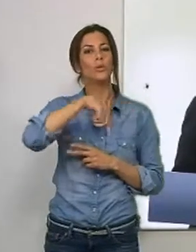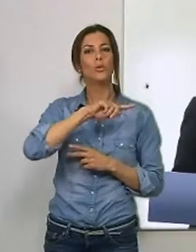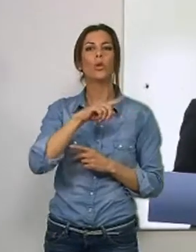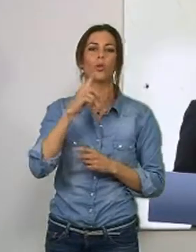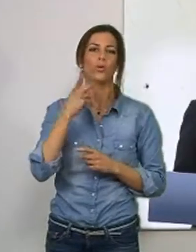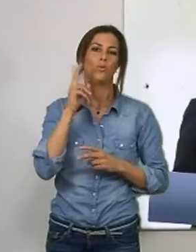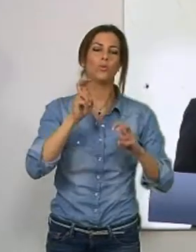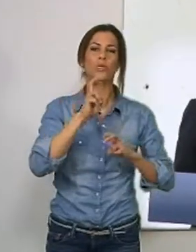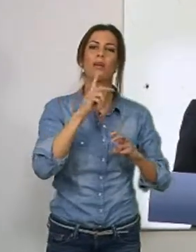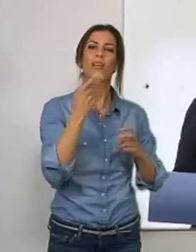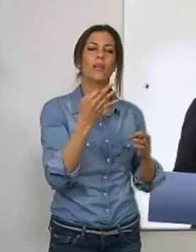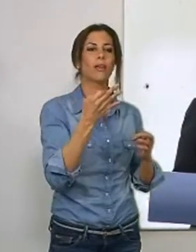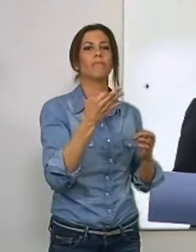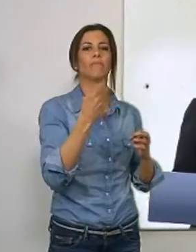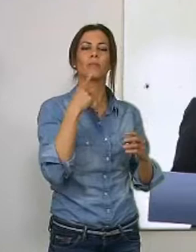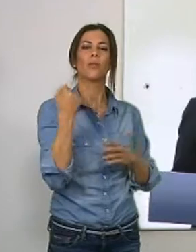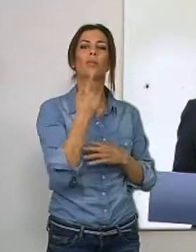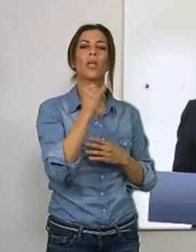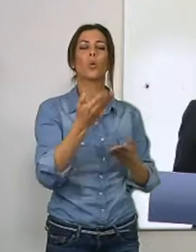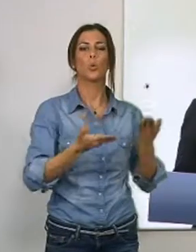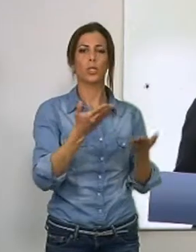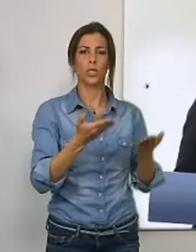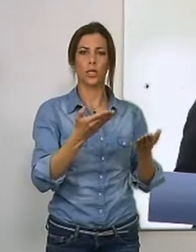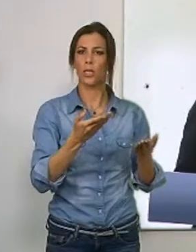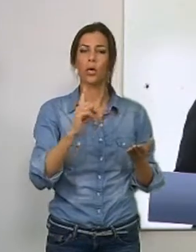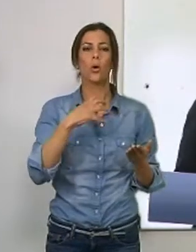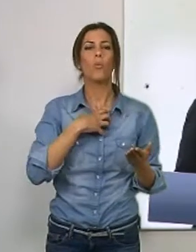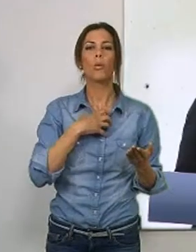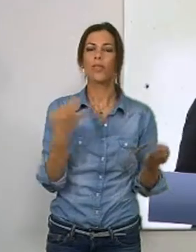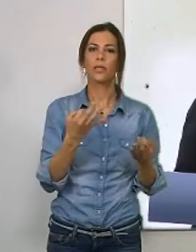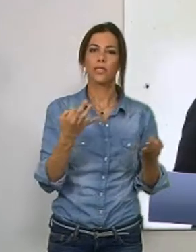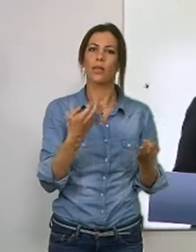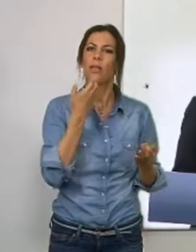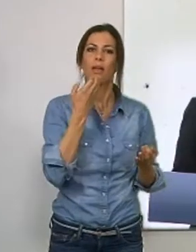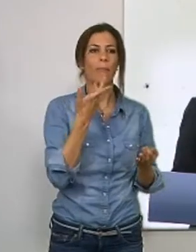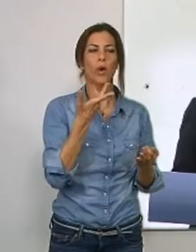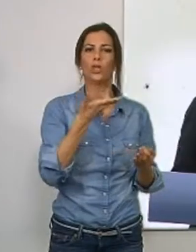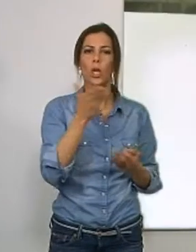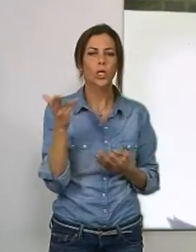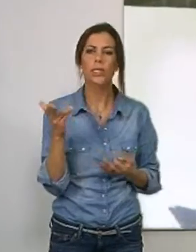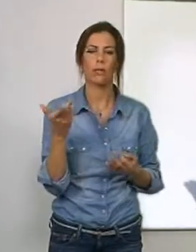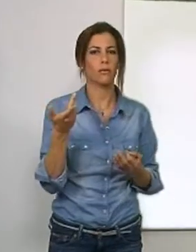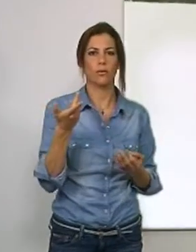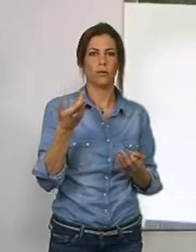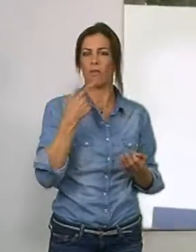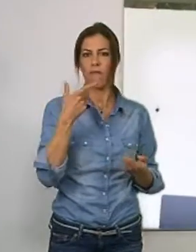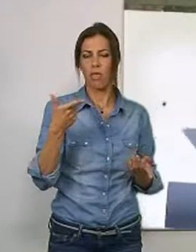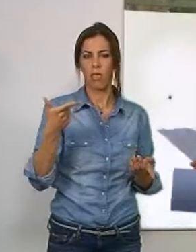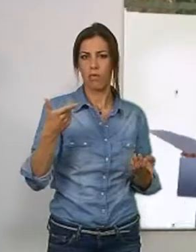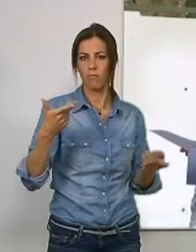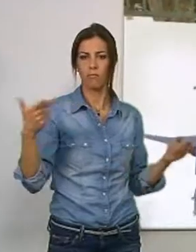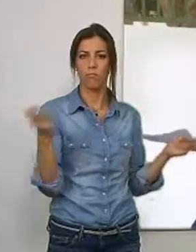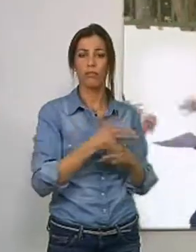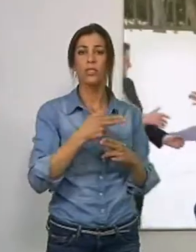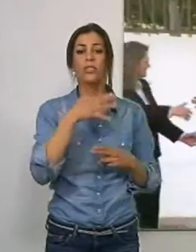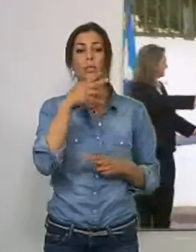de la justicia. Igualmente hizo hincapié en que no se puede negociar con los terroristas. La portavoz de la agrupación